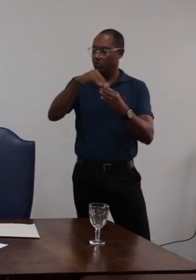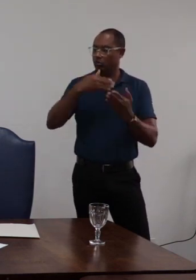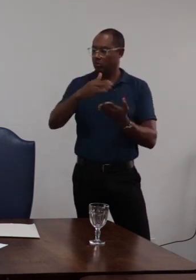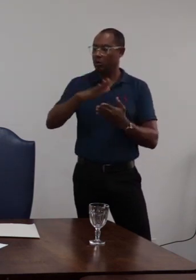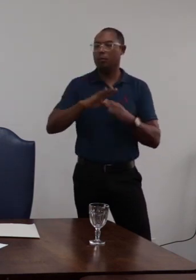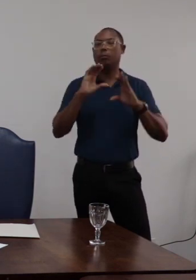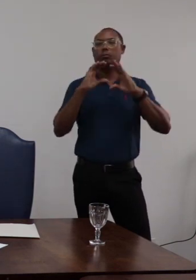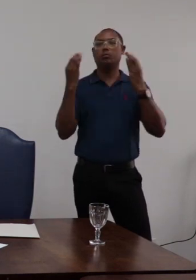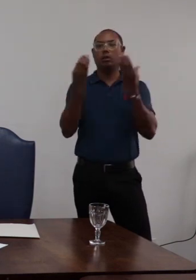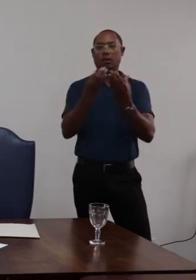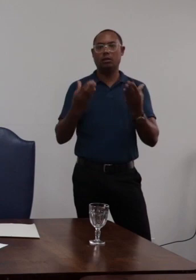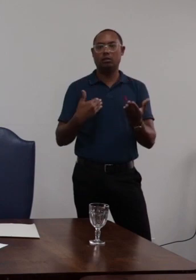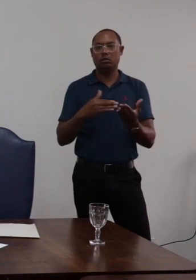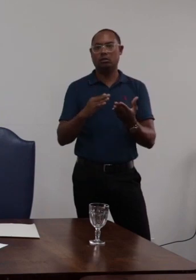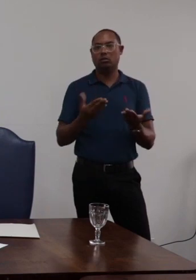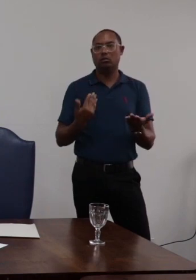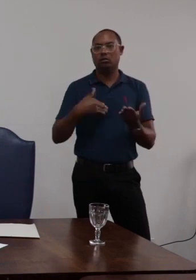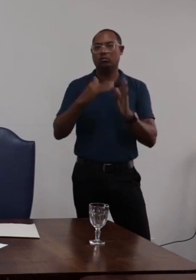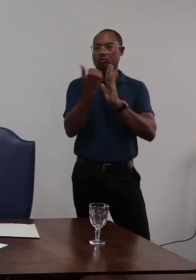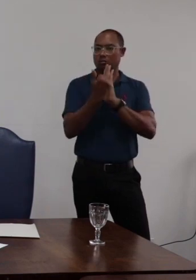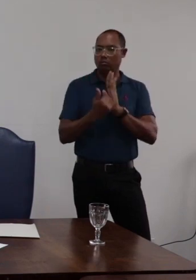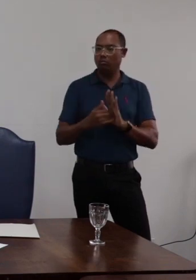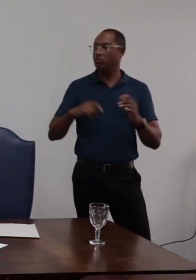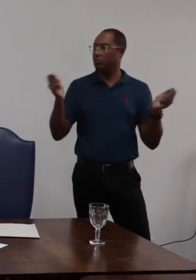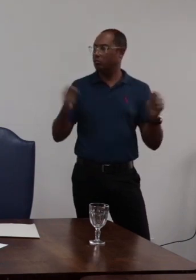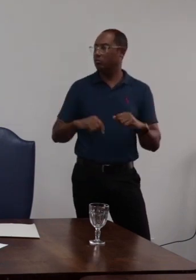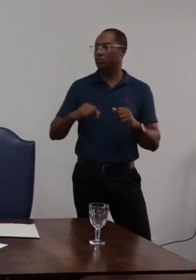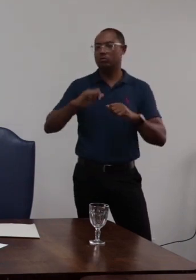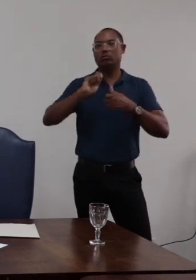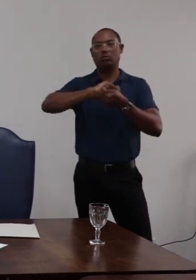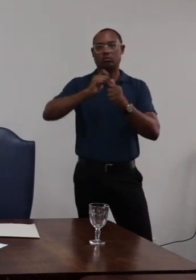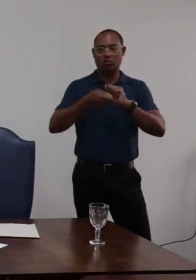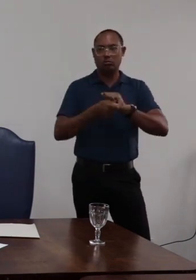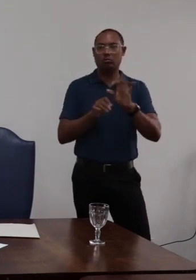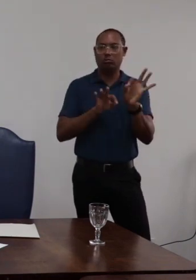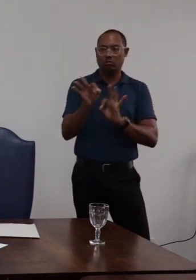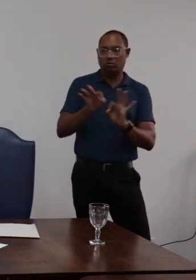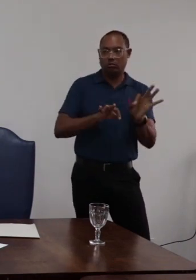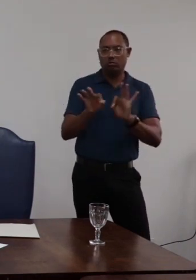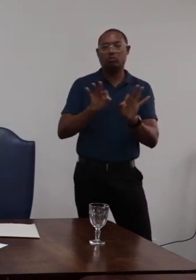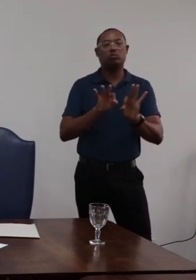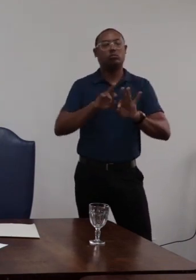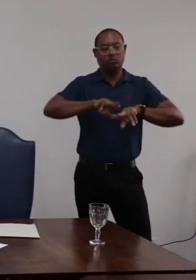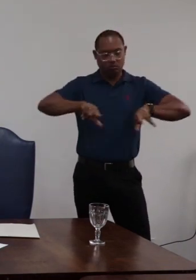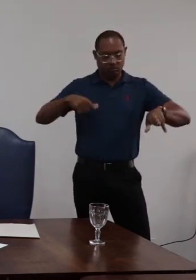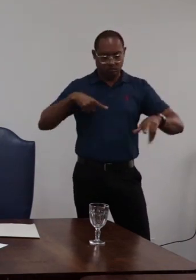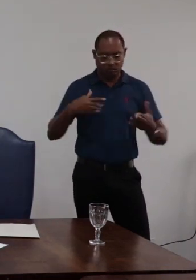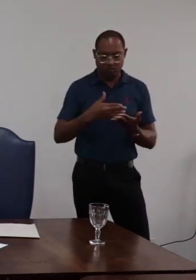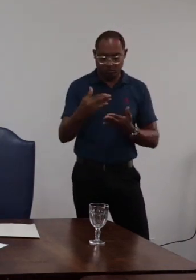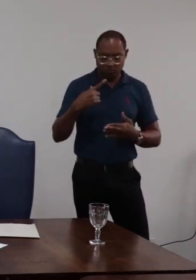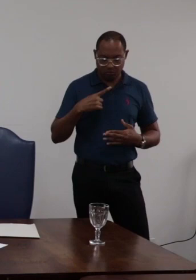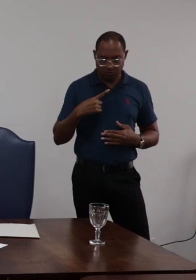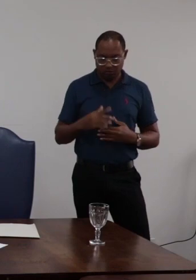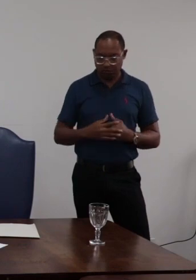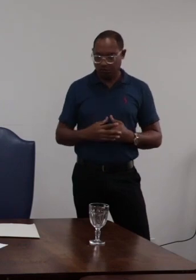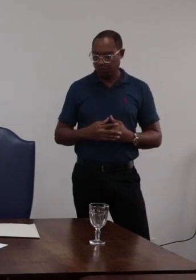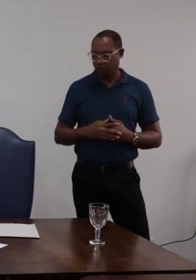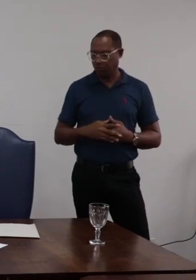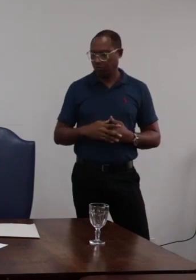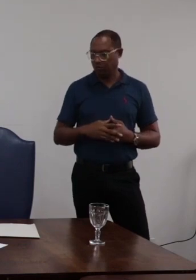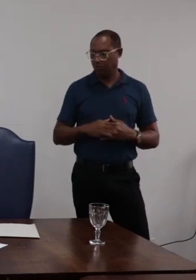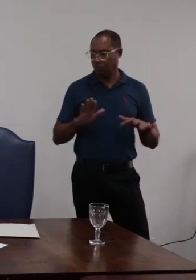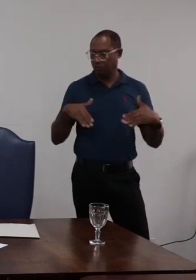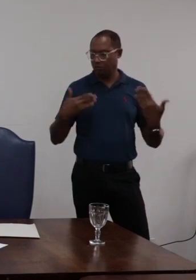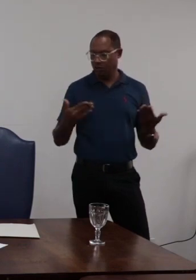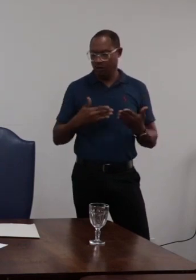para a comissão de normas para que pudesse fazer as adequações necessárias tendo em vista o que